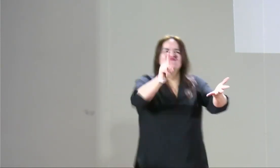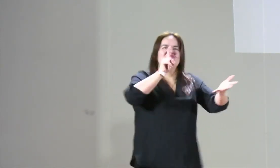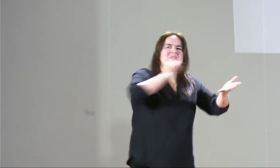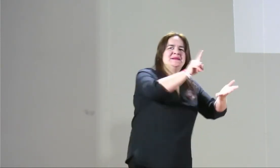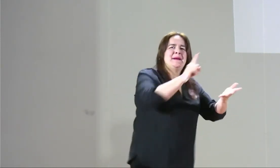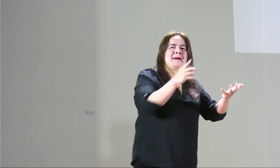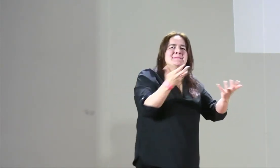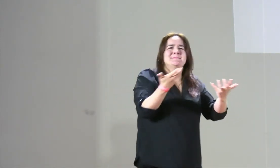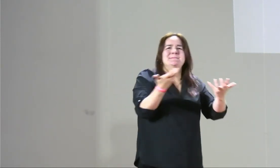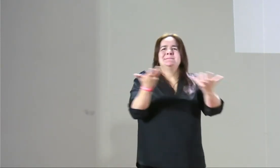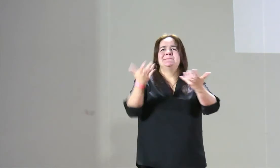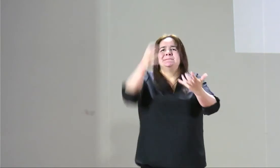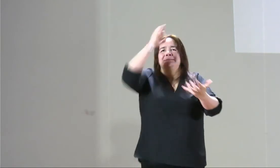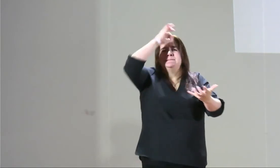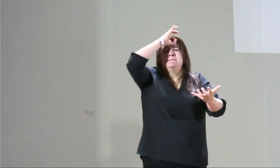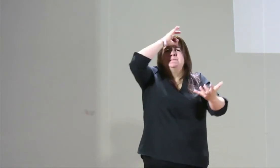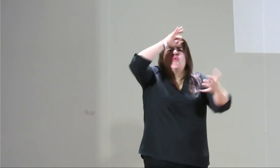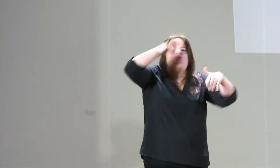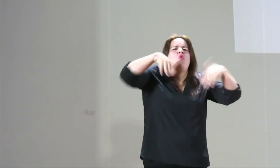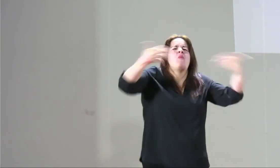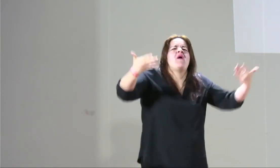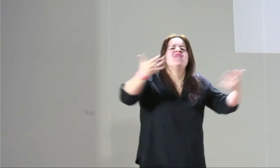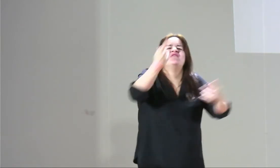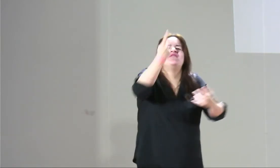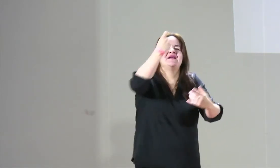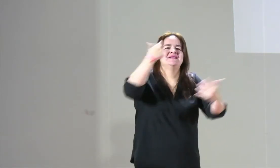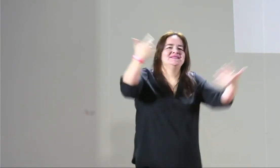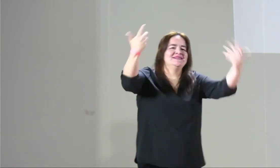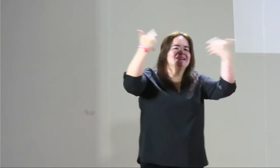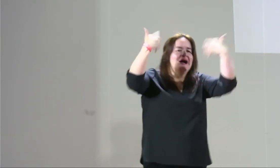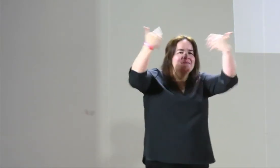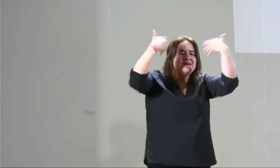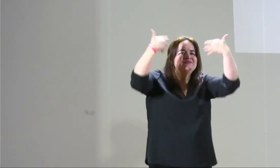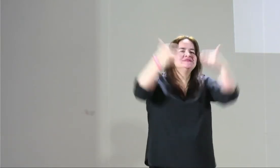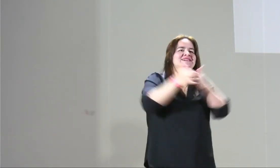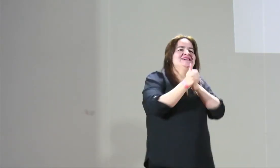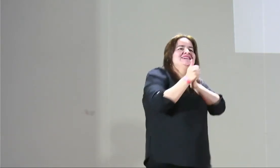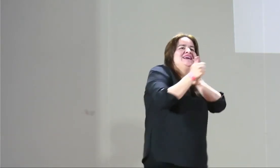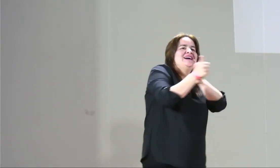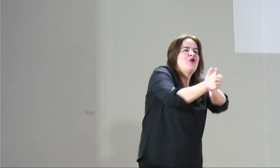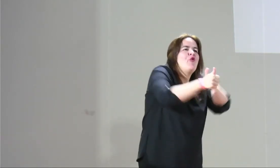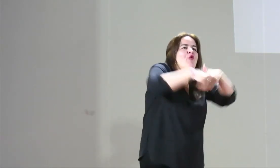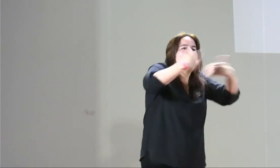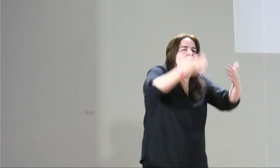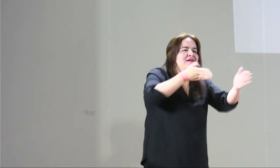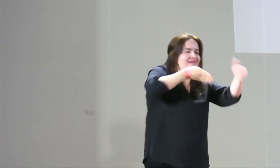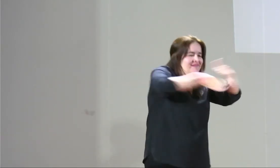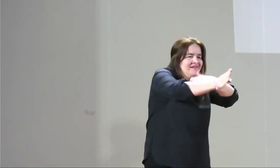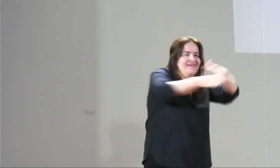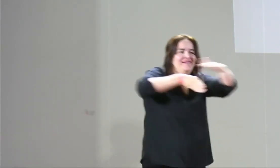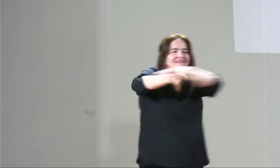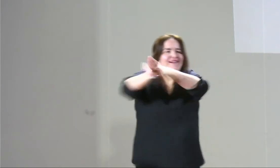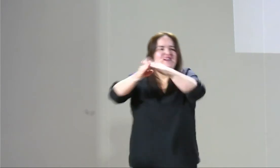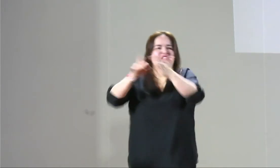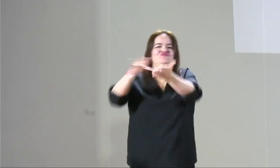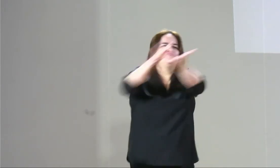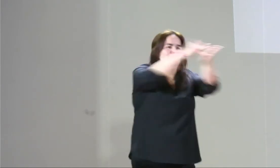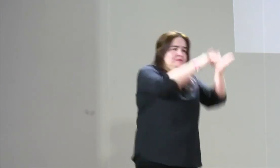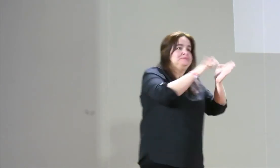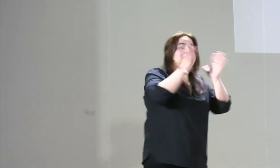presentábamos debilidades, no podíamos asistir a los diferentes conceptos porque no sabíamos cómo hacerlo, esos temores